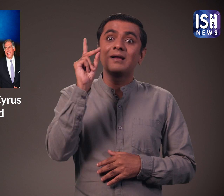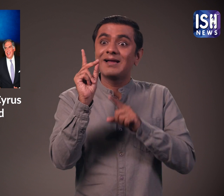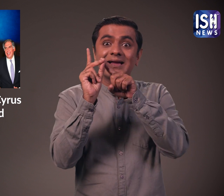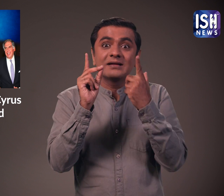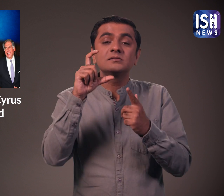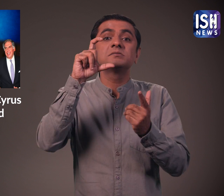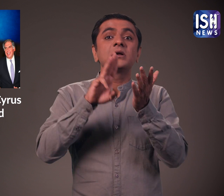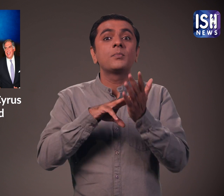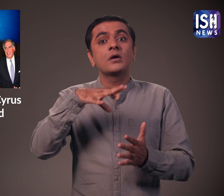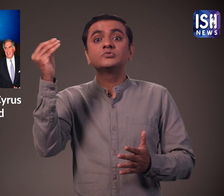दूसरे व्यक्ती थे